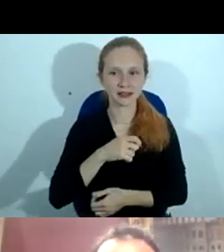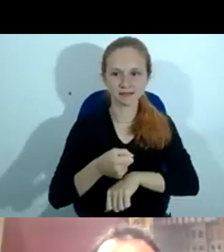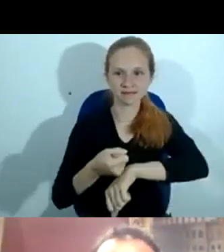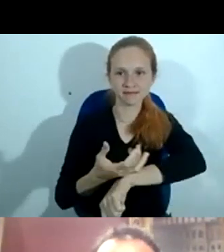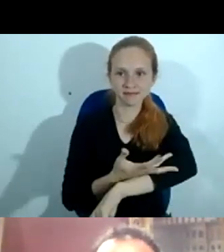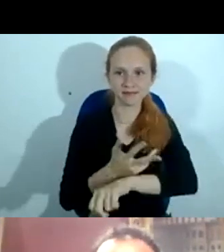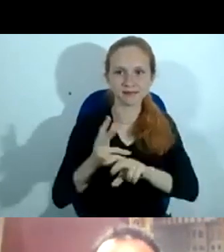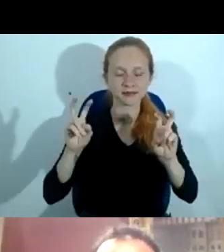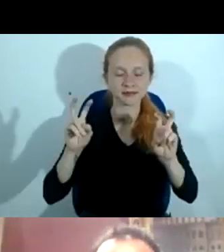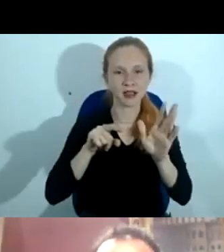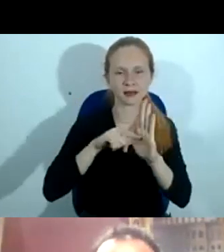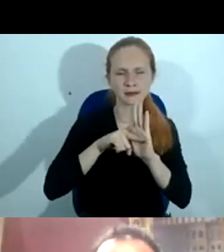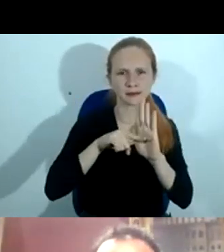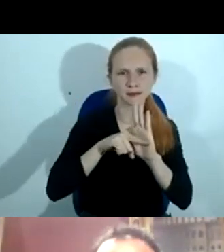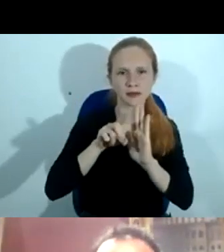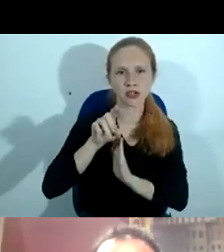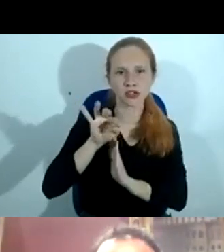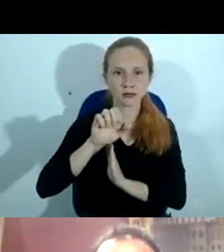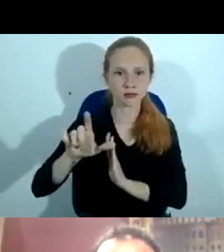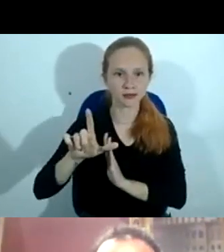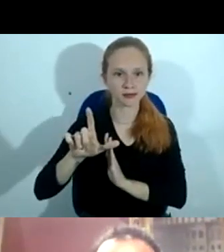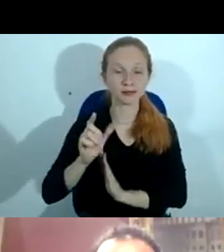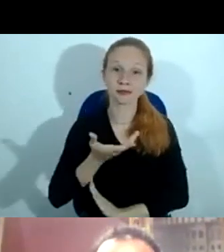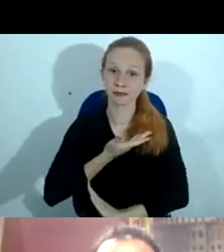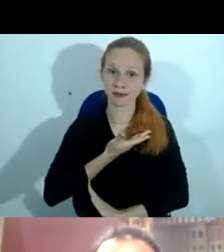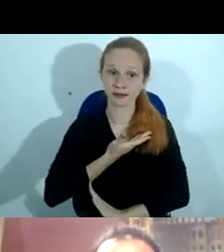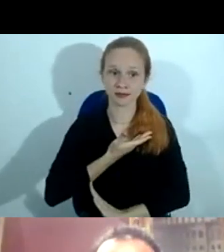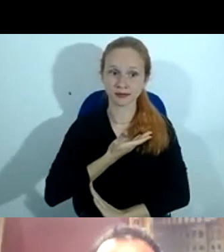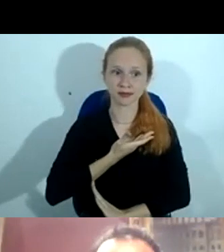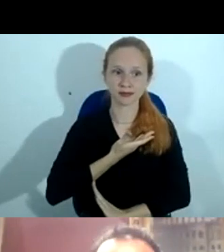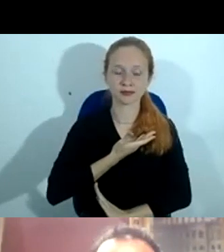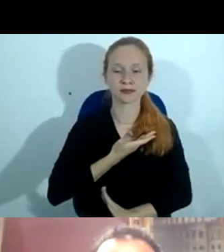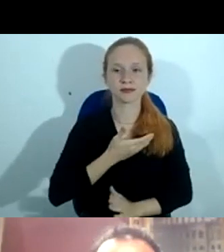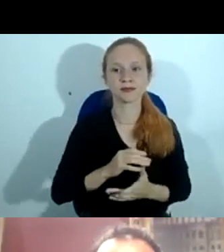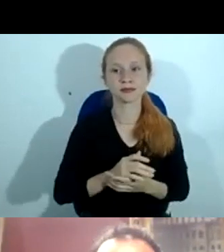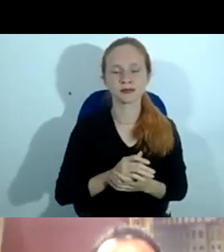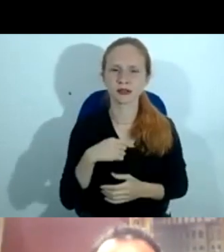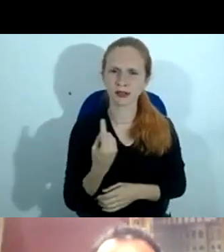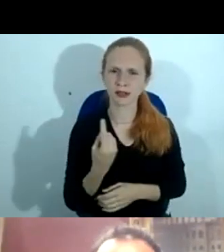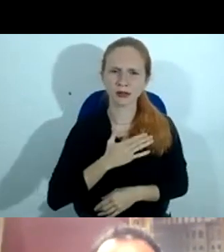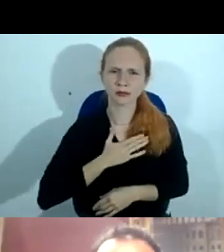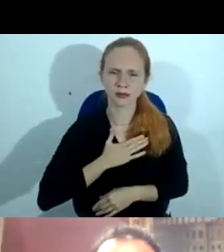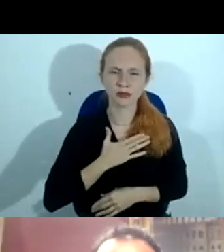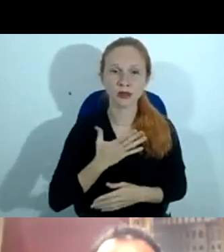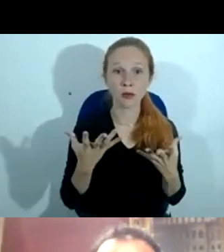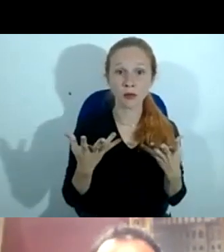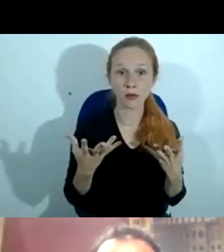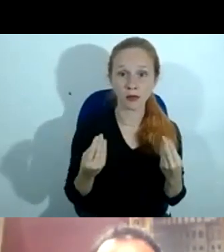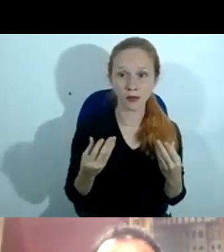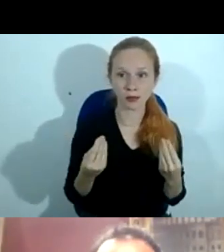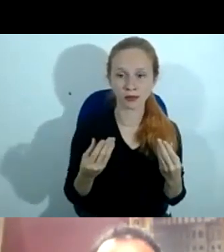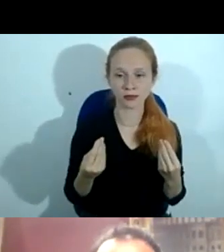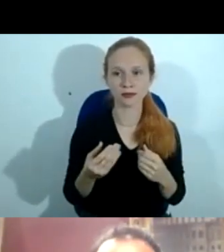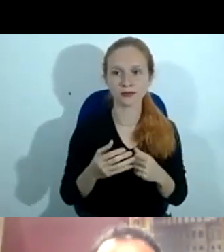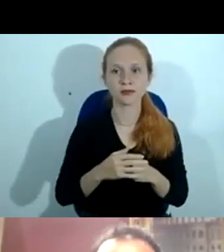investigação digital. Um colega falou que nós gostamos muito da questão de prova. Nós